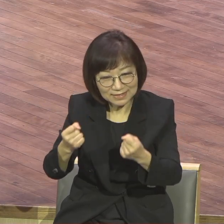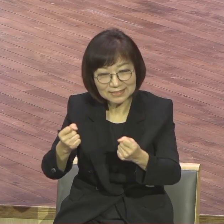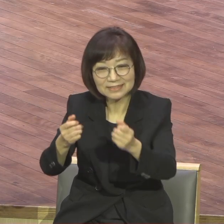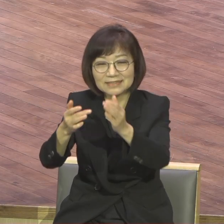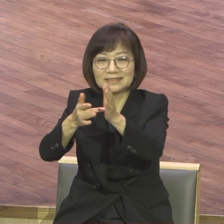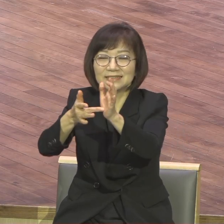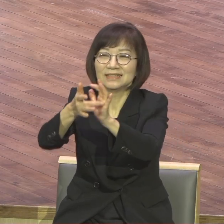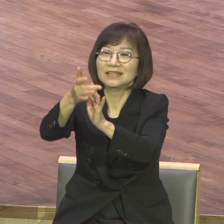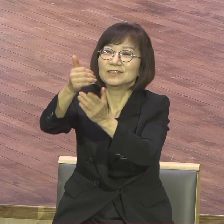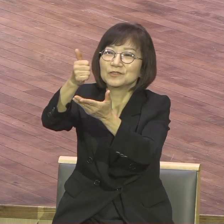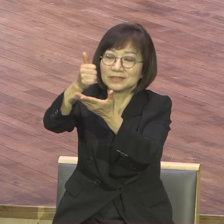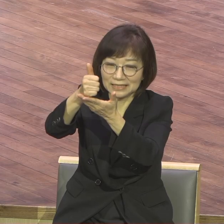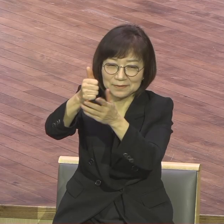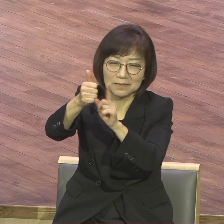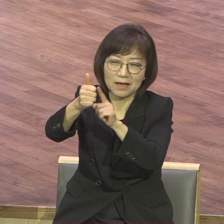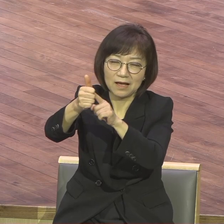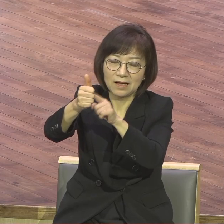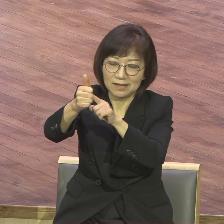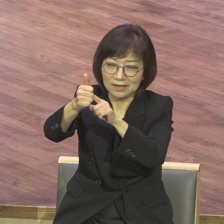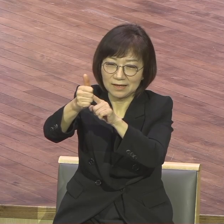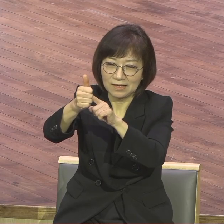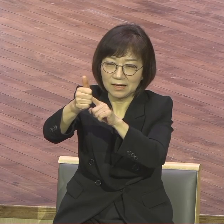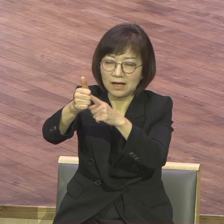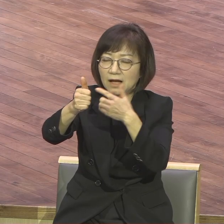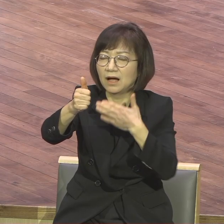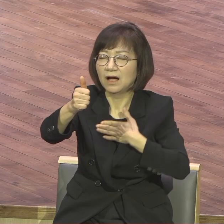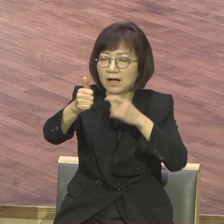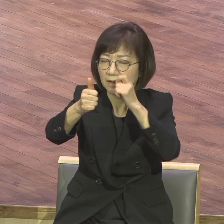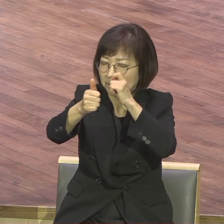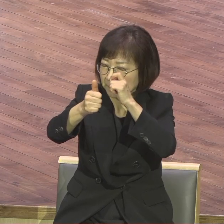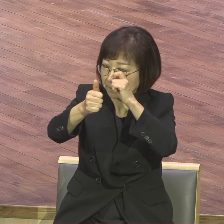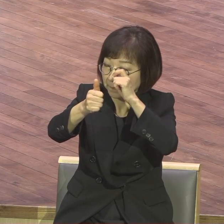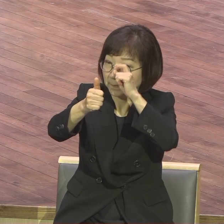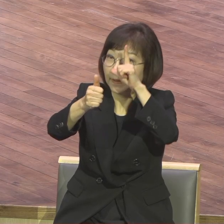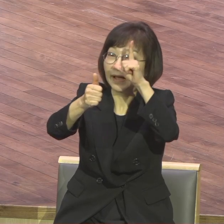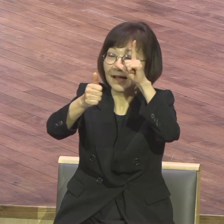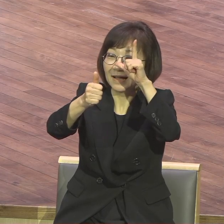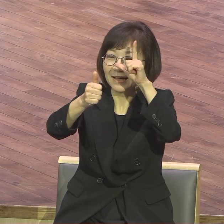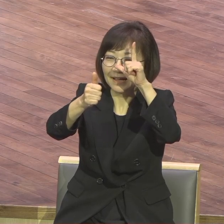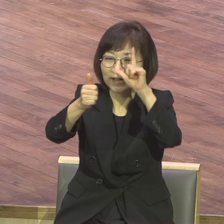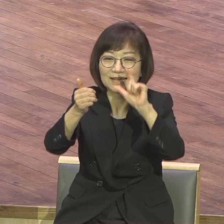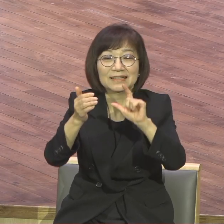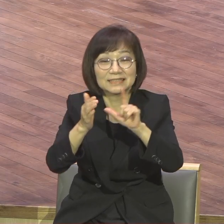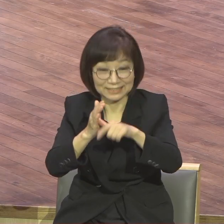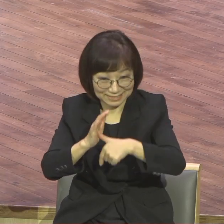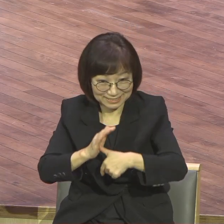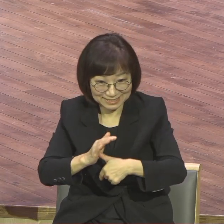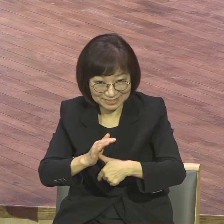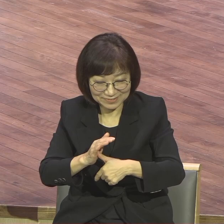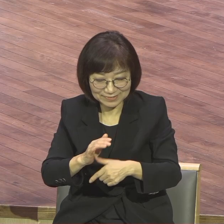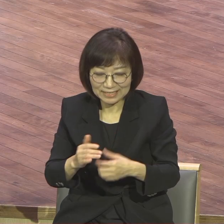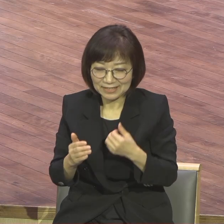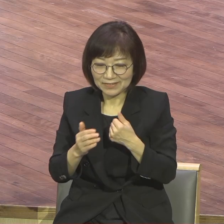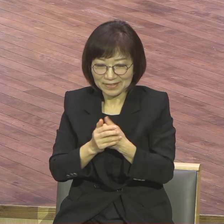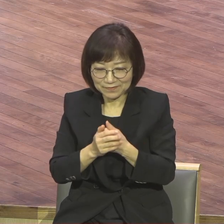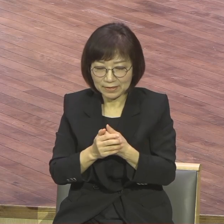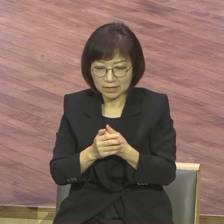그리스도를 더 깊이 깨닫는 시간이 되었어요. 그래서 그는 종이를 끄집어내서